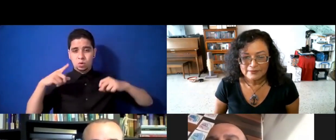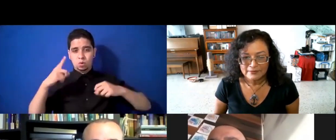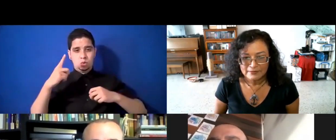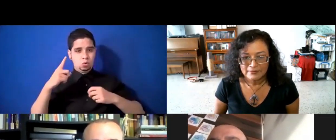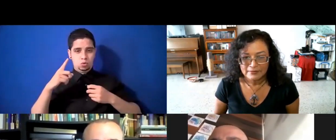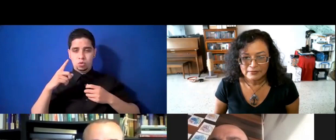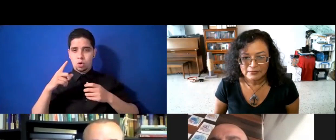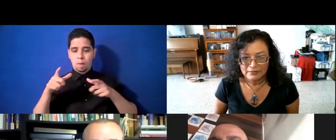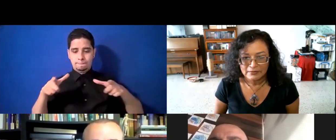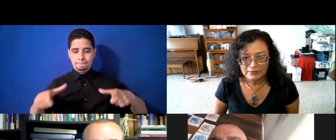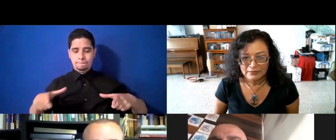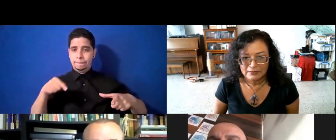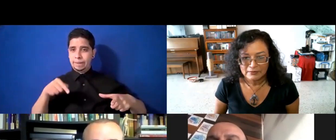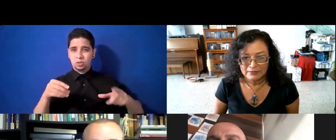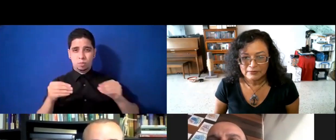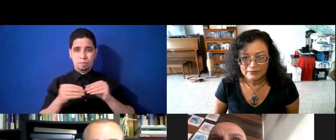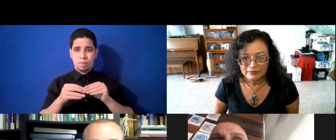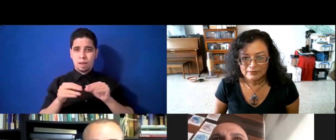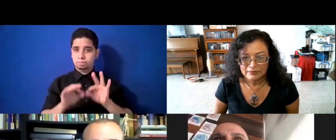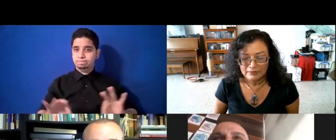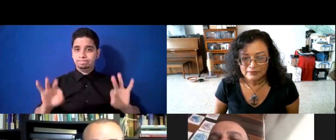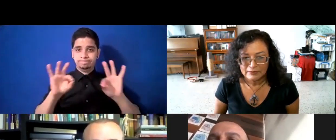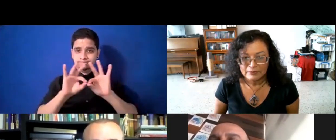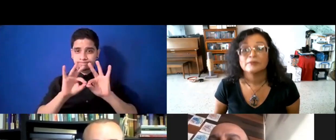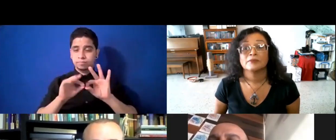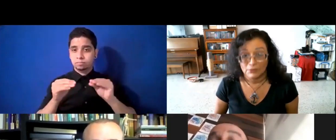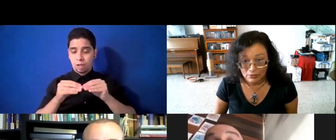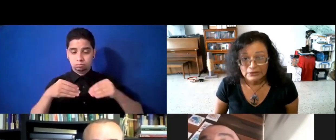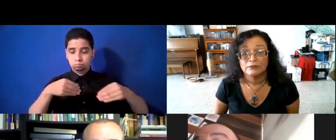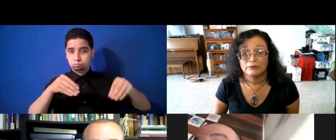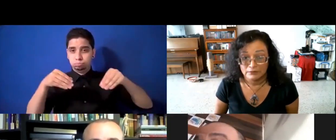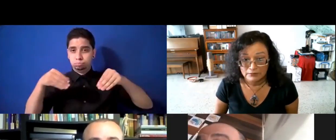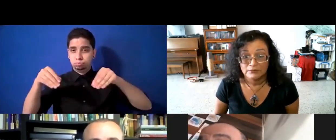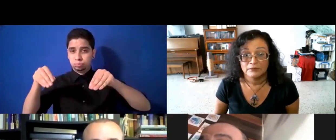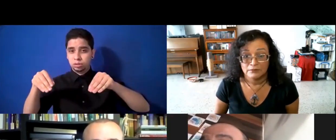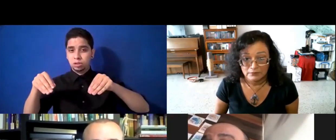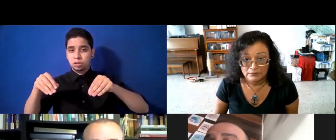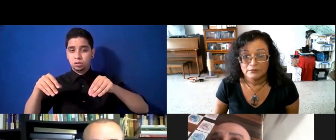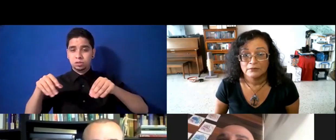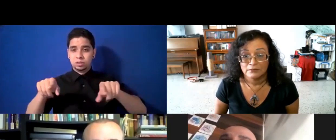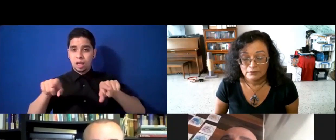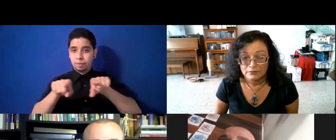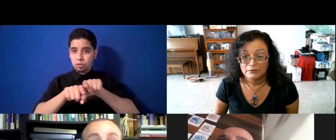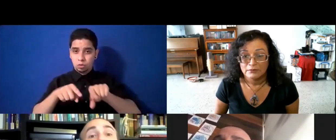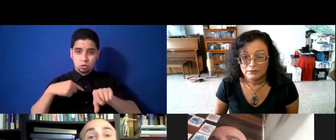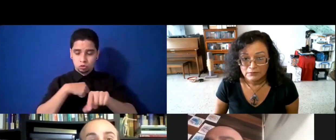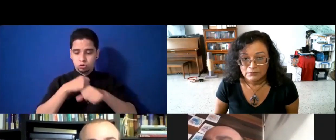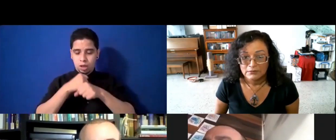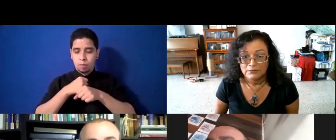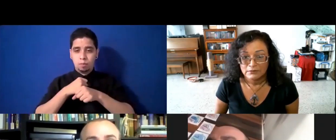productos de más movimiento y en cualquiera se hace también vegetariana. Y entonces, algo diferente que